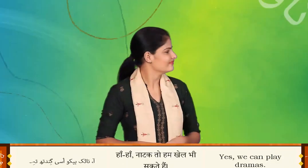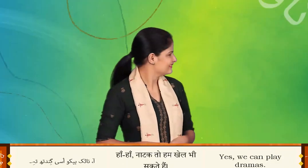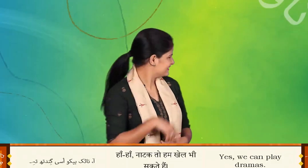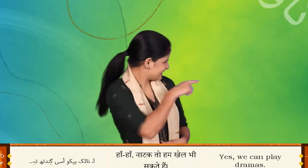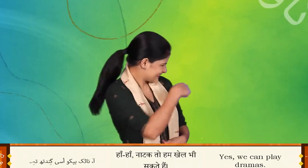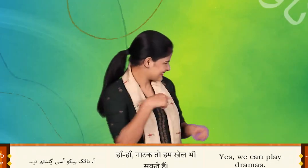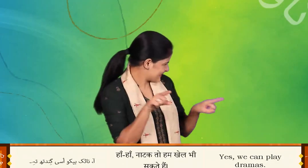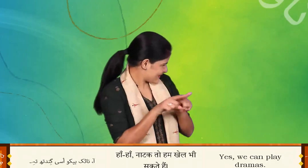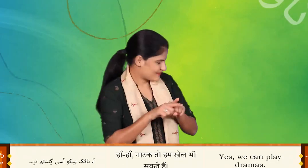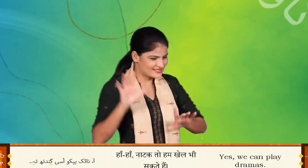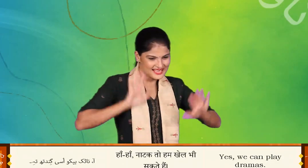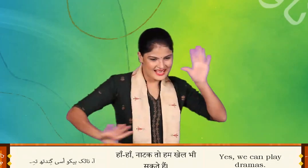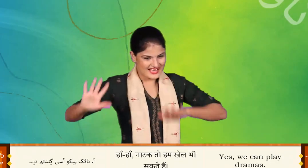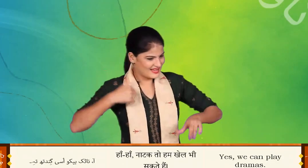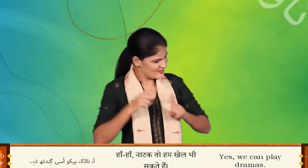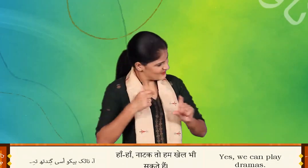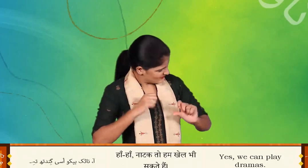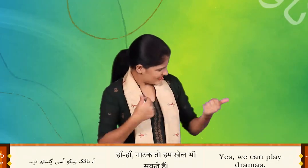आ, नाटुख हैक ऐस गिंदित